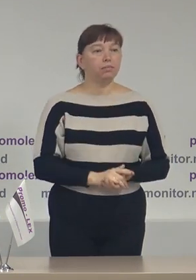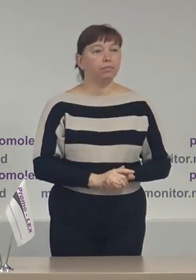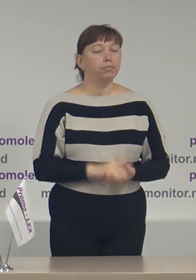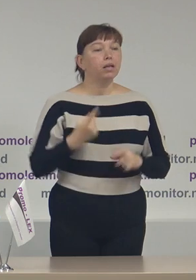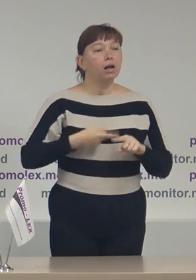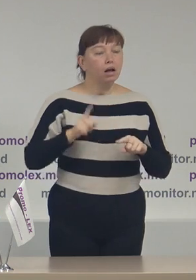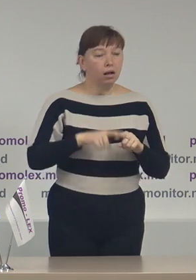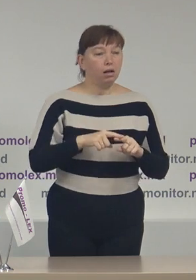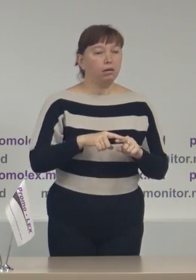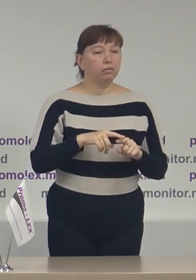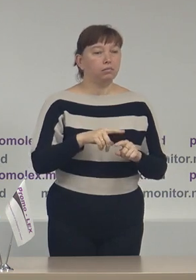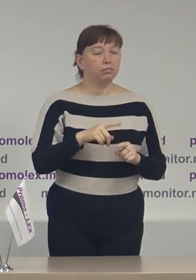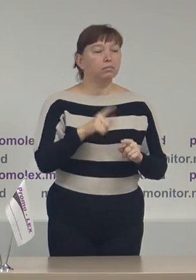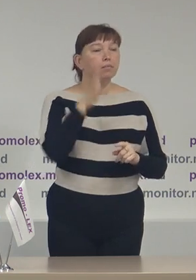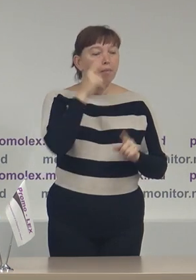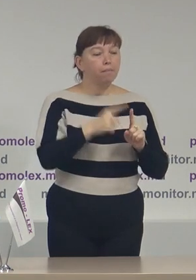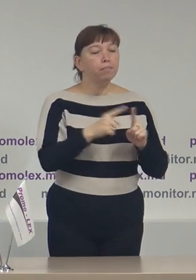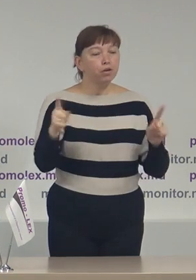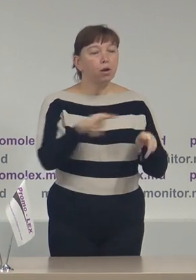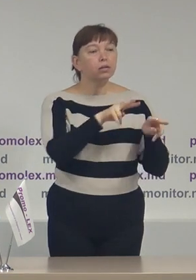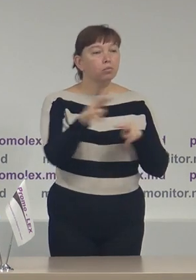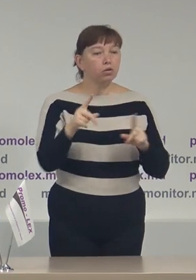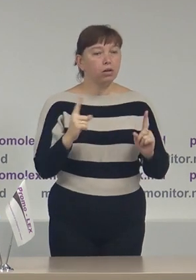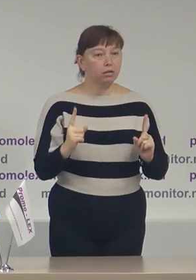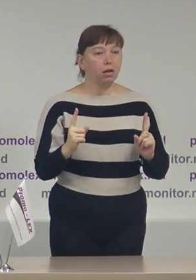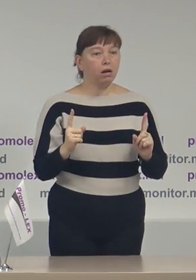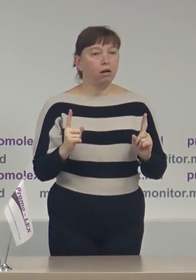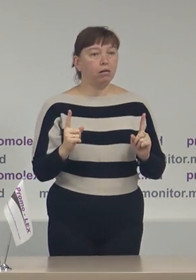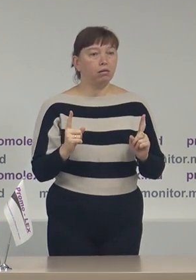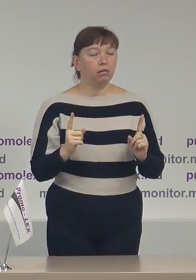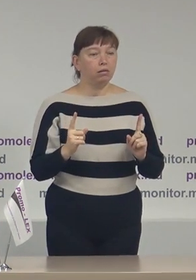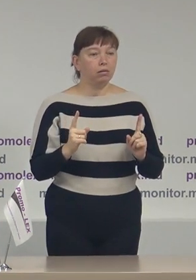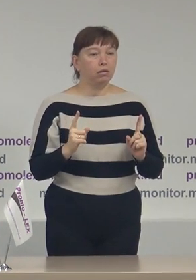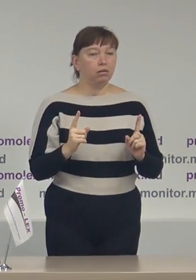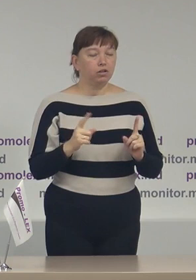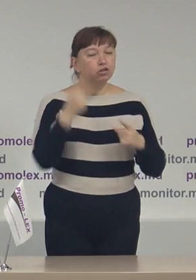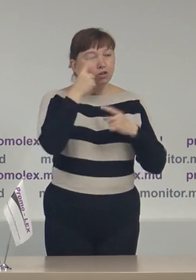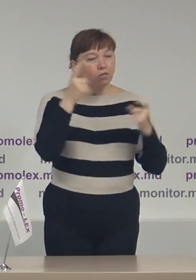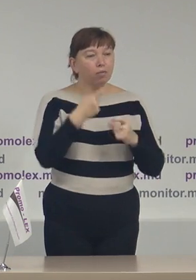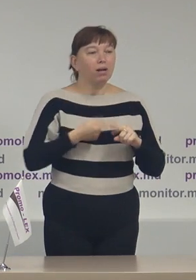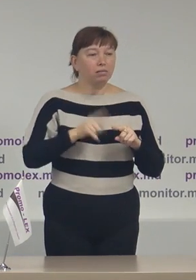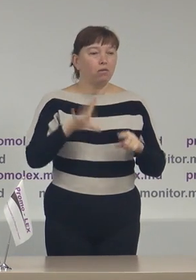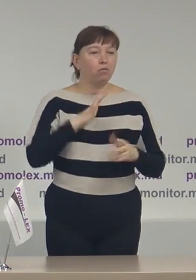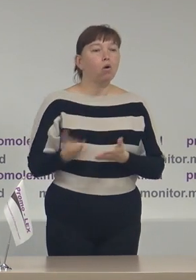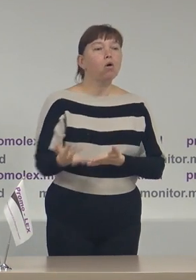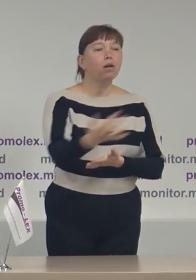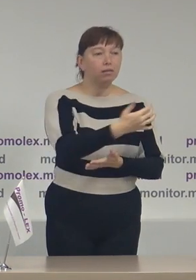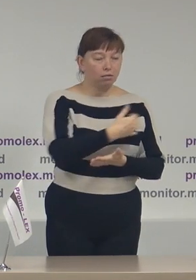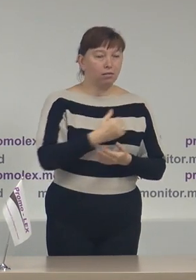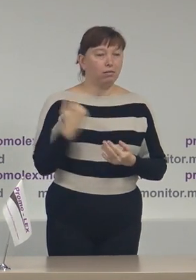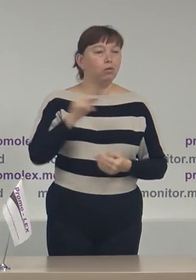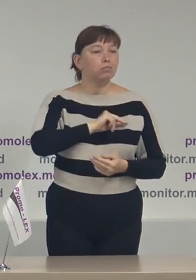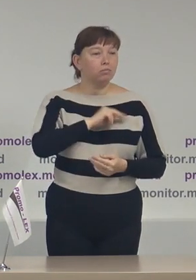care se referă la perioada de monitorizare și informațiile colectate de observatorii Promolex